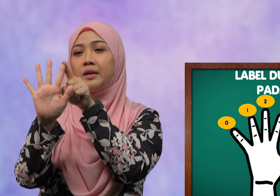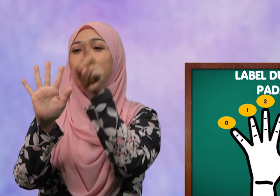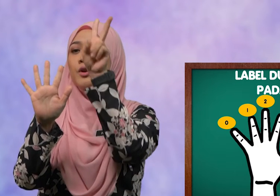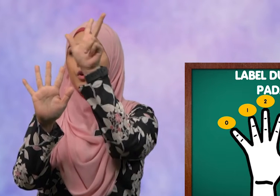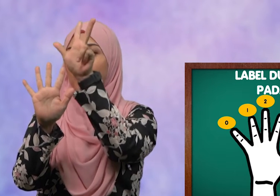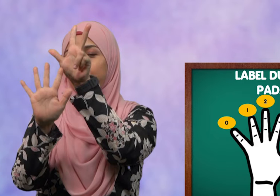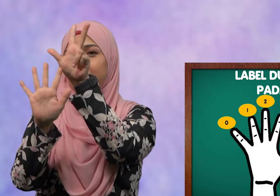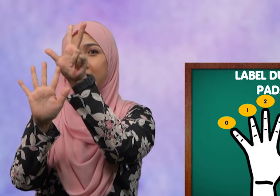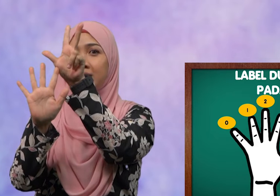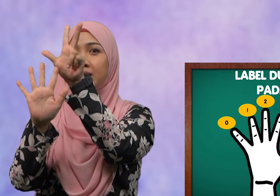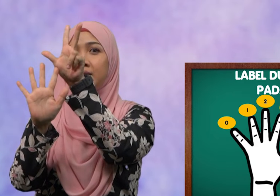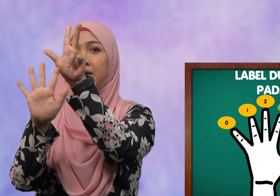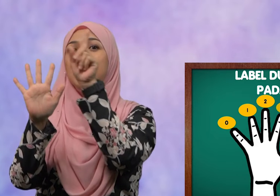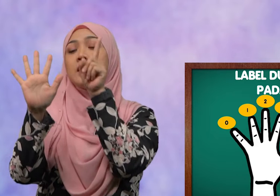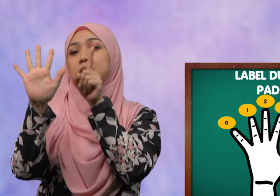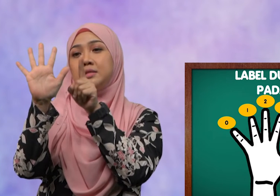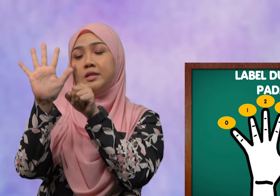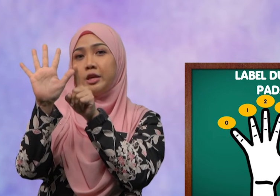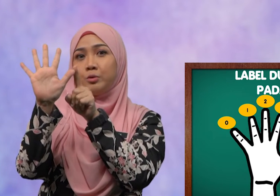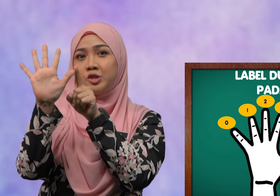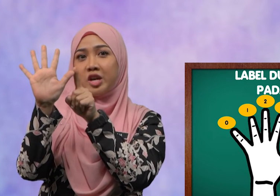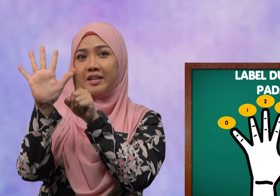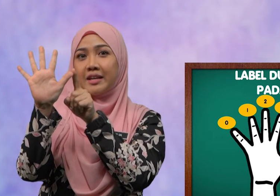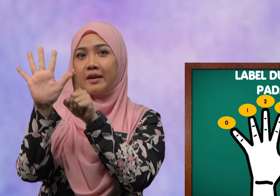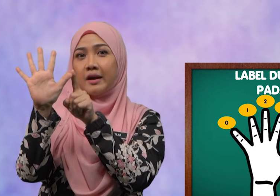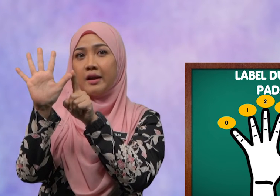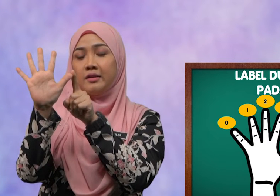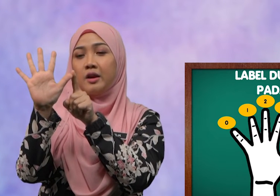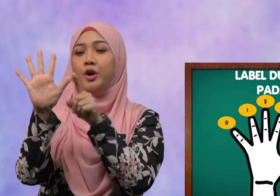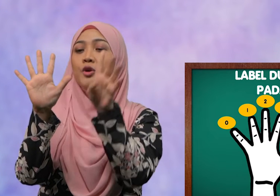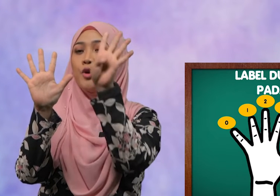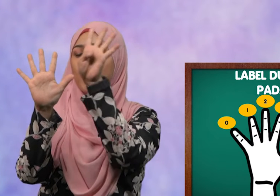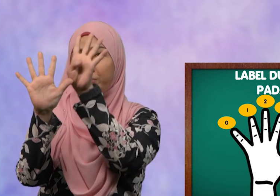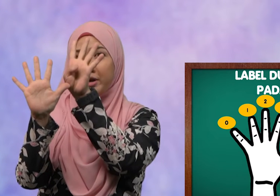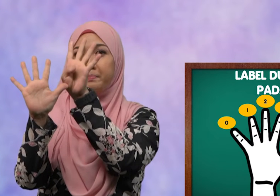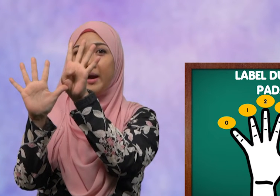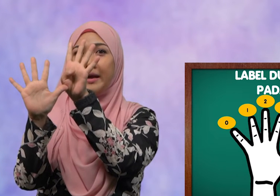Nombor 3 Ibu jari kanan Nombor 4